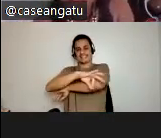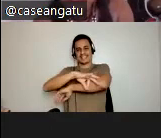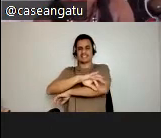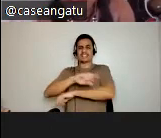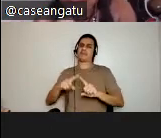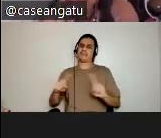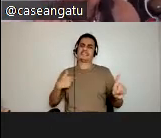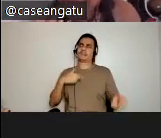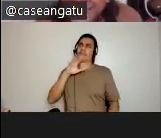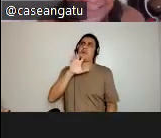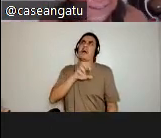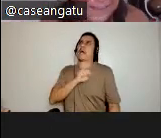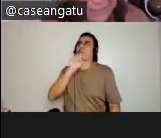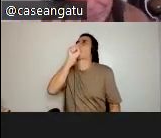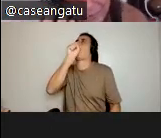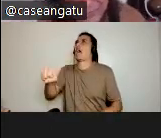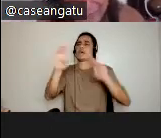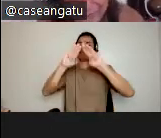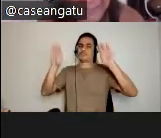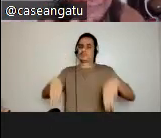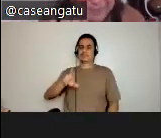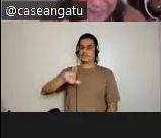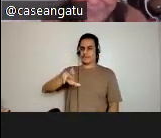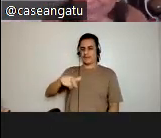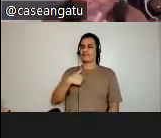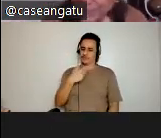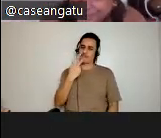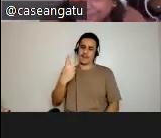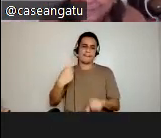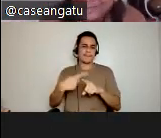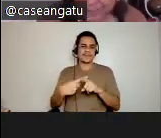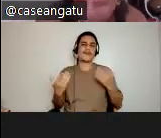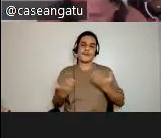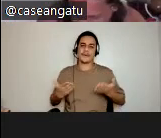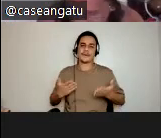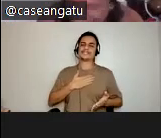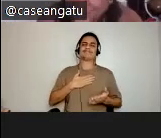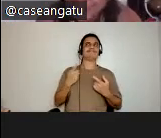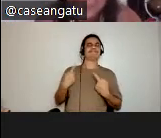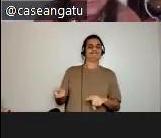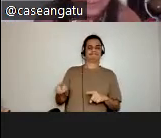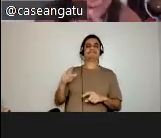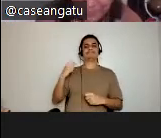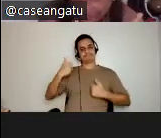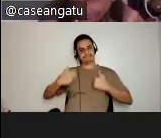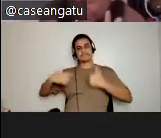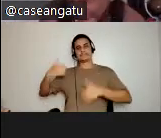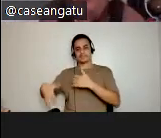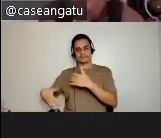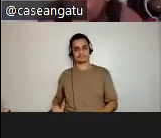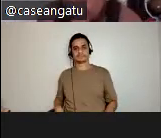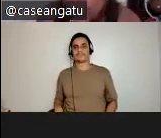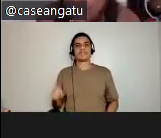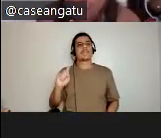vou dizer por quê. E já me provoca ultimamente dizer por quê. Daqui a pouco a gente vai dizendo, não dos